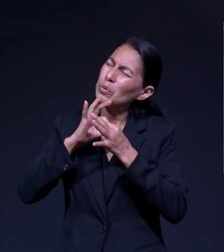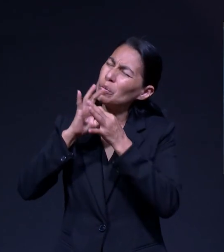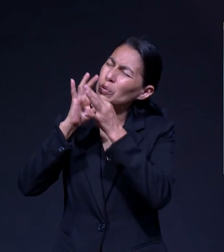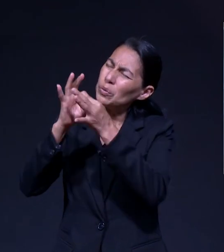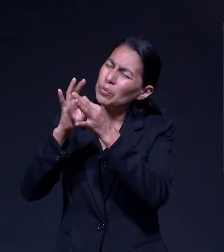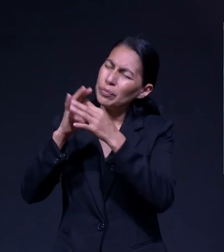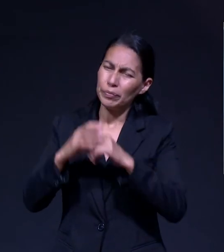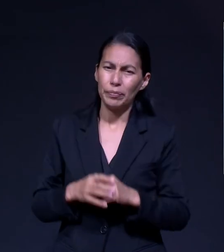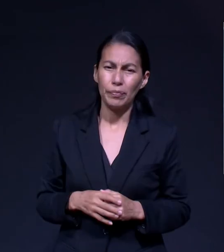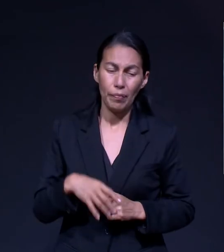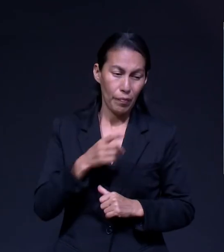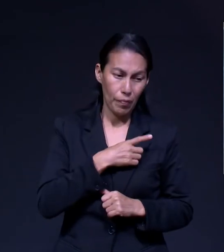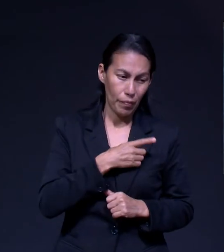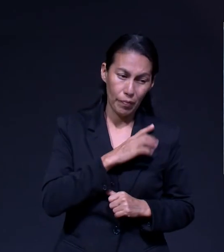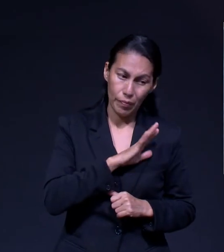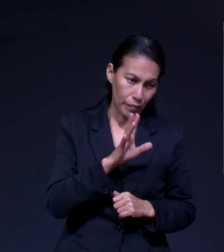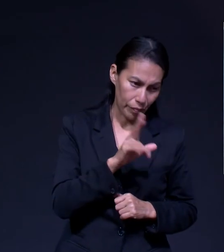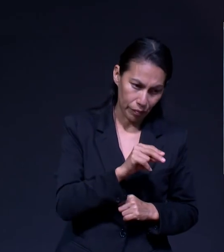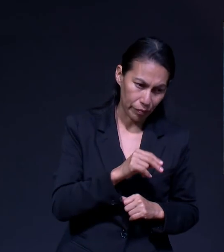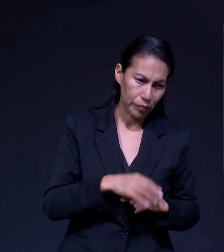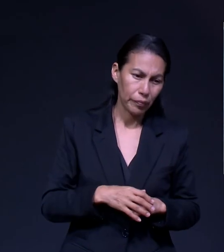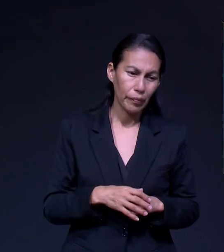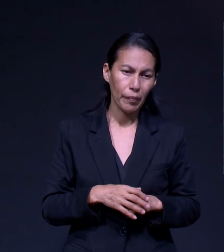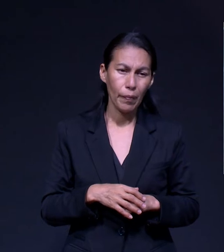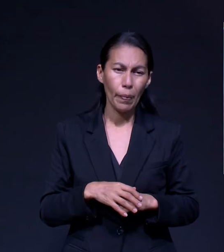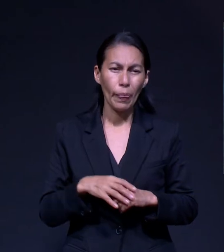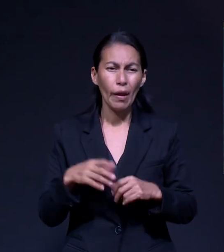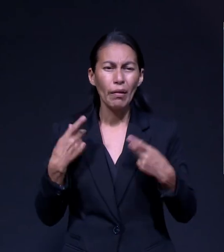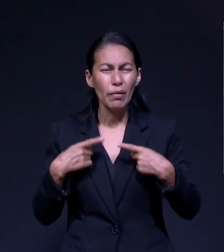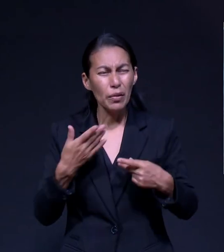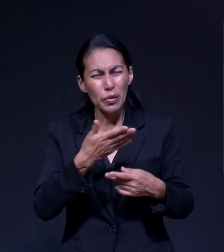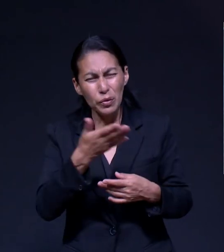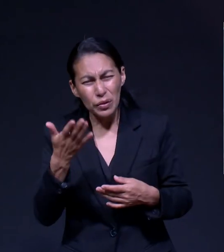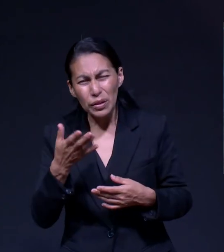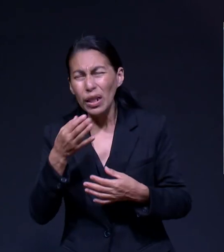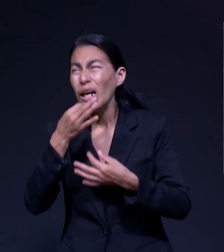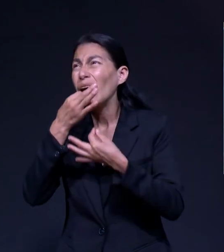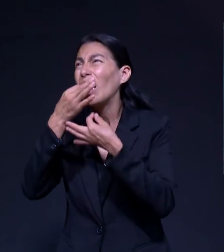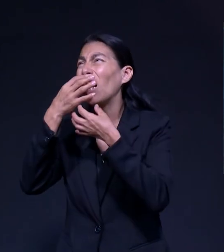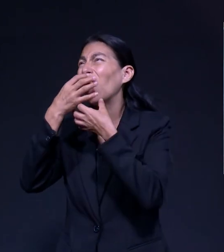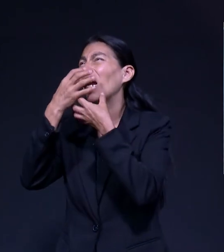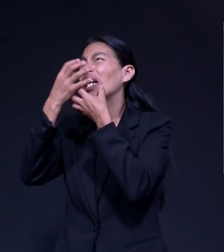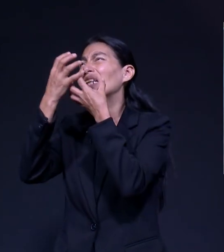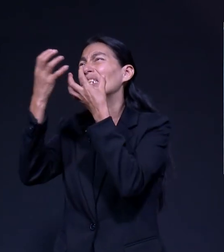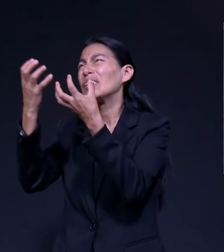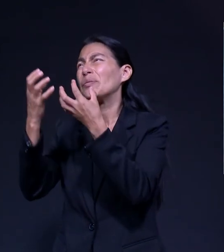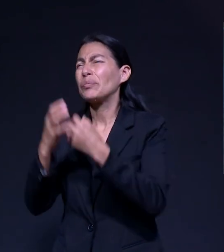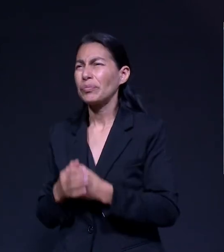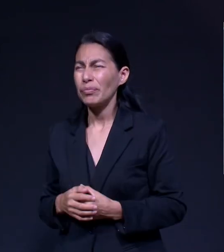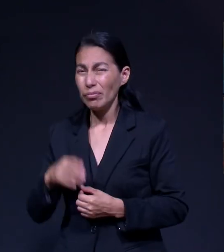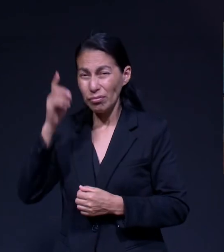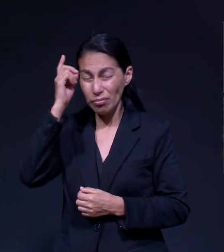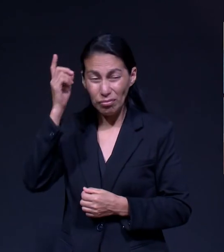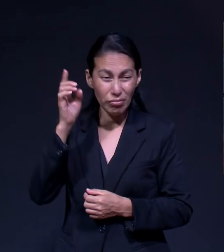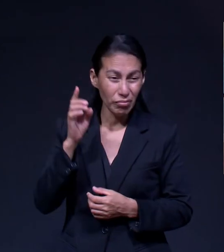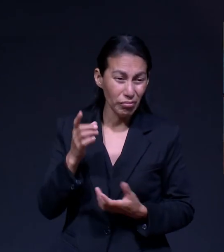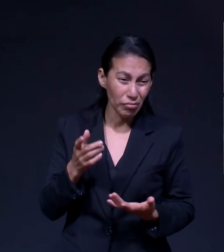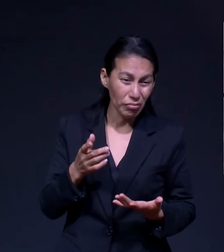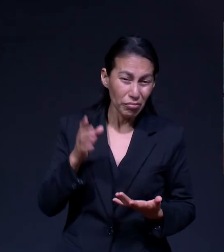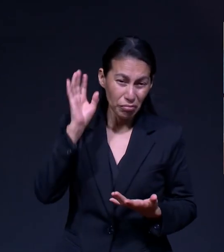Aislados Como Que Gritamos Nuestro Sufrimiento Y Como Que Nadie Nos Oye ¿Te Ha Pasado? Sí